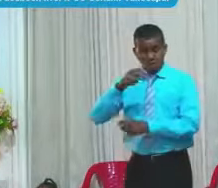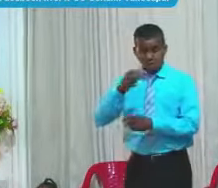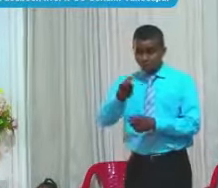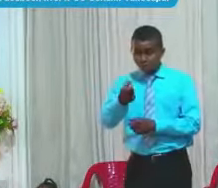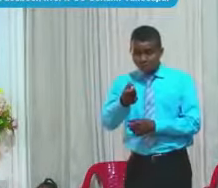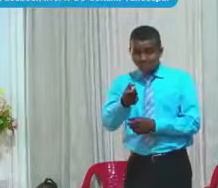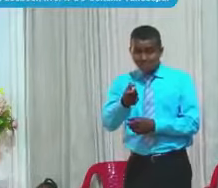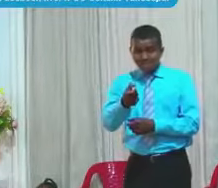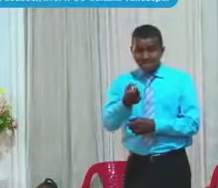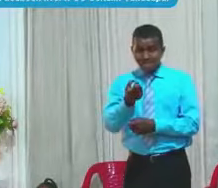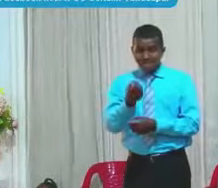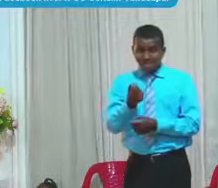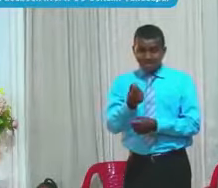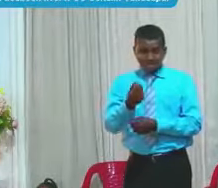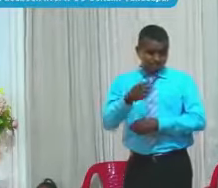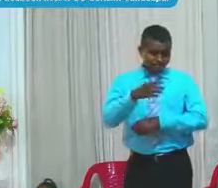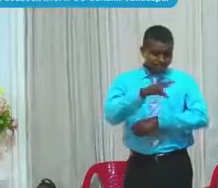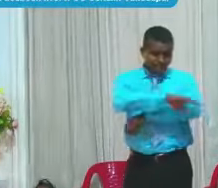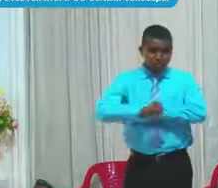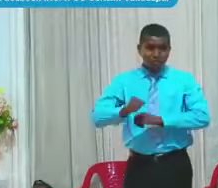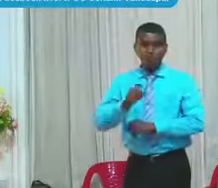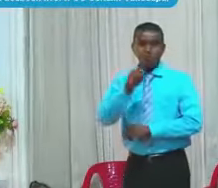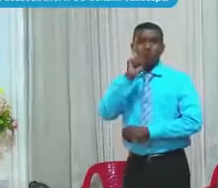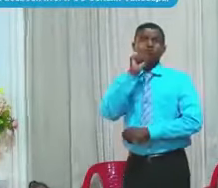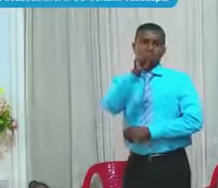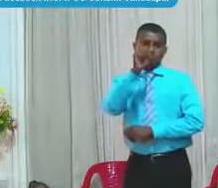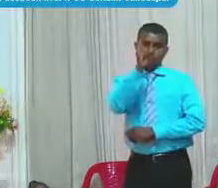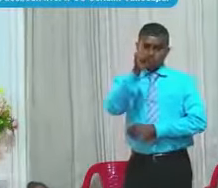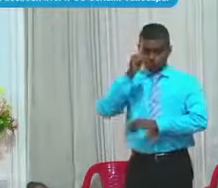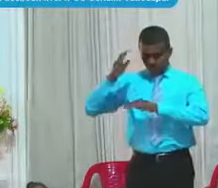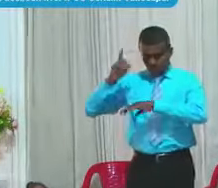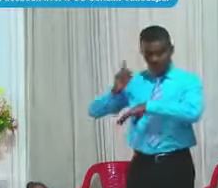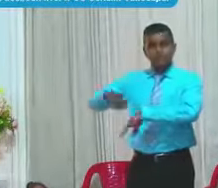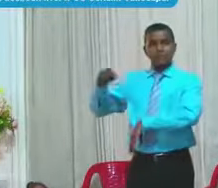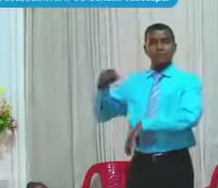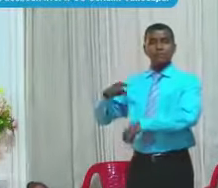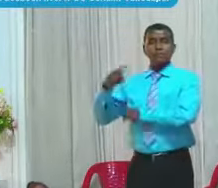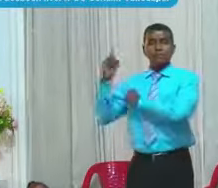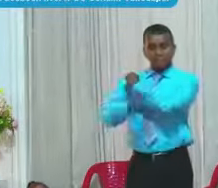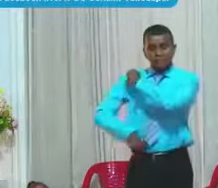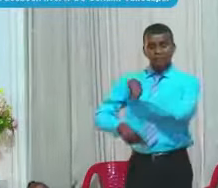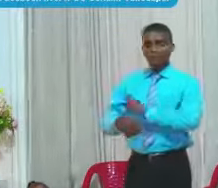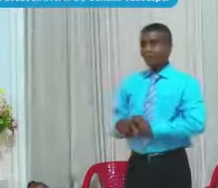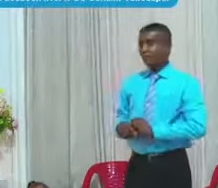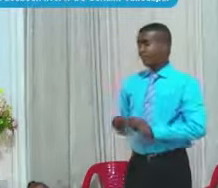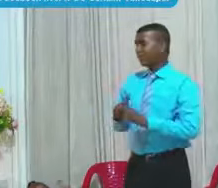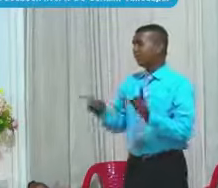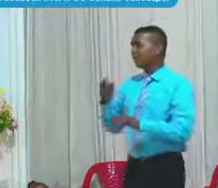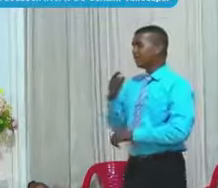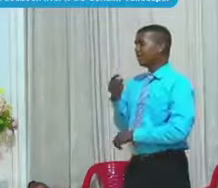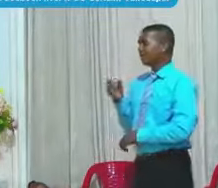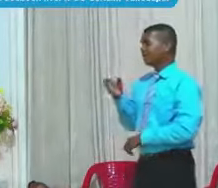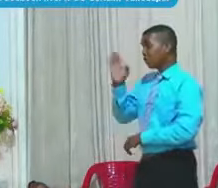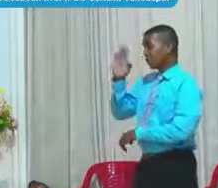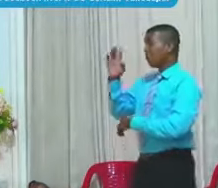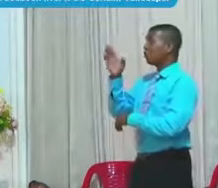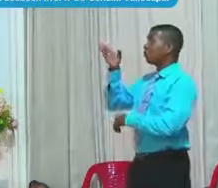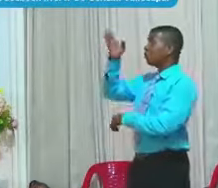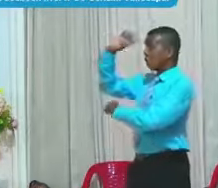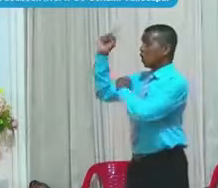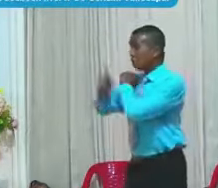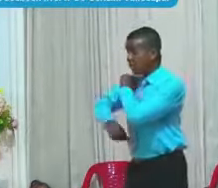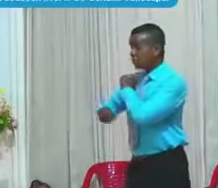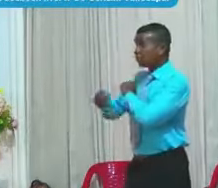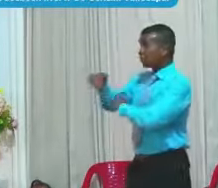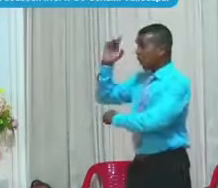No le eche La culpa A Dios Ni le haga ver A su Dios Dios te castiga Dios Dios Dios es verdugo Dios anda con un